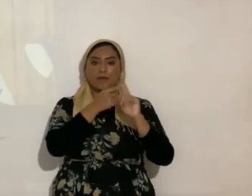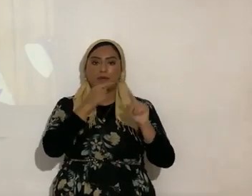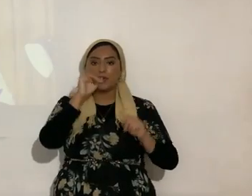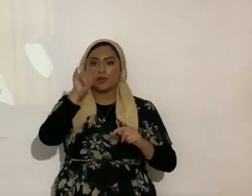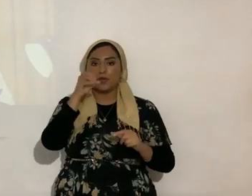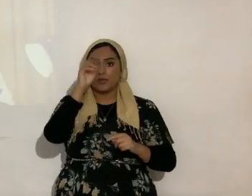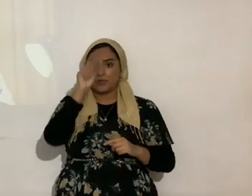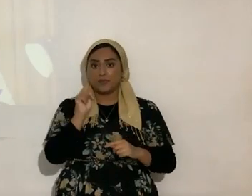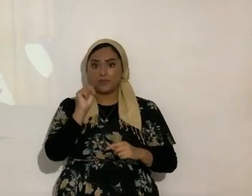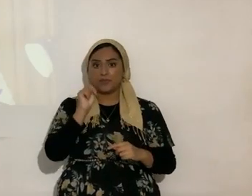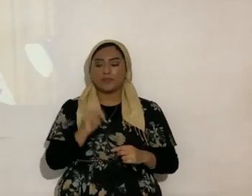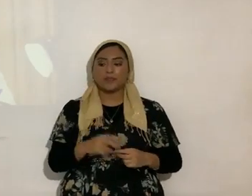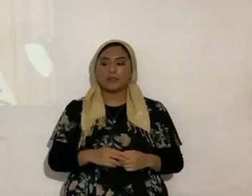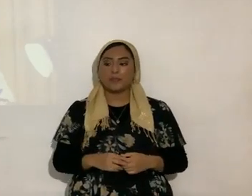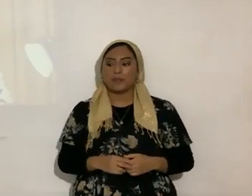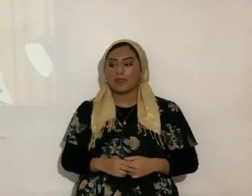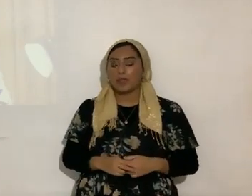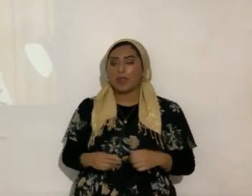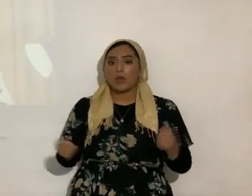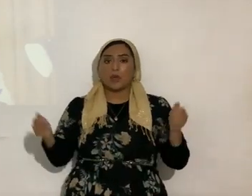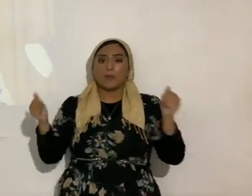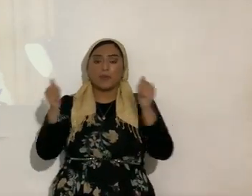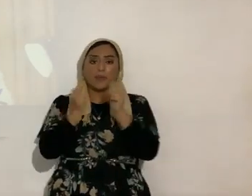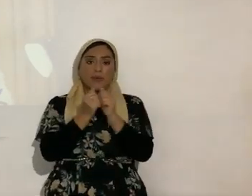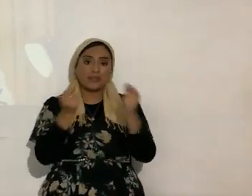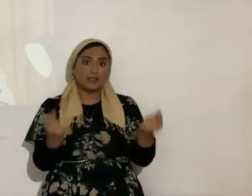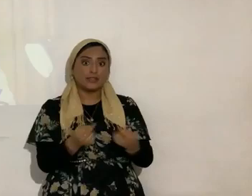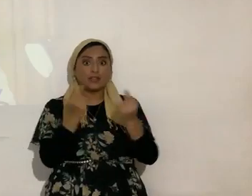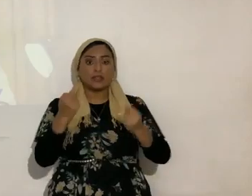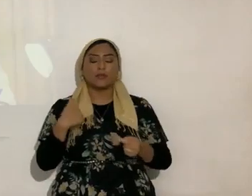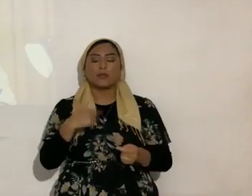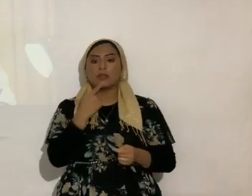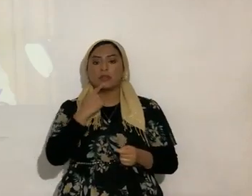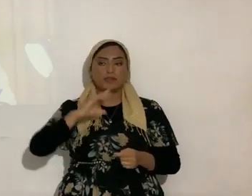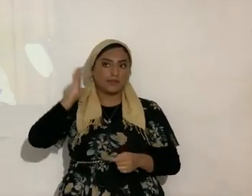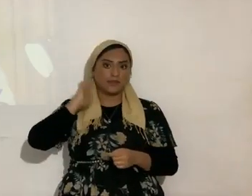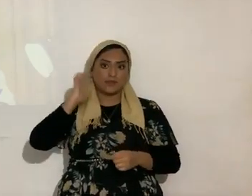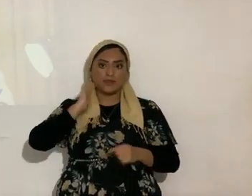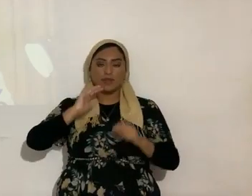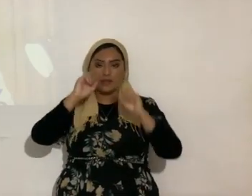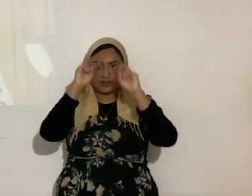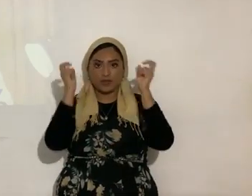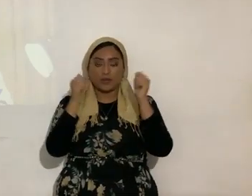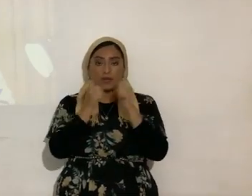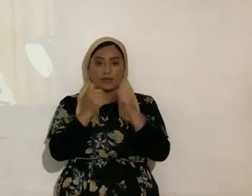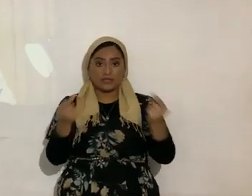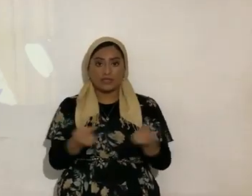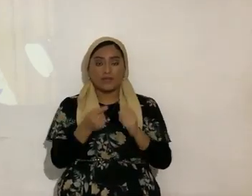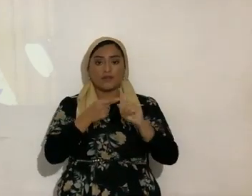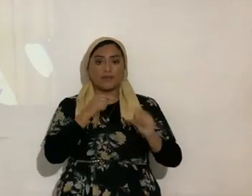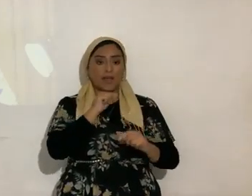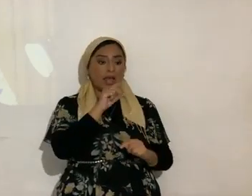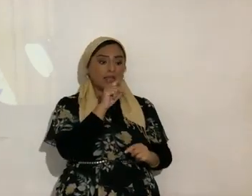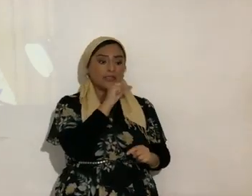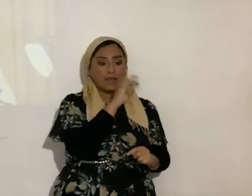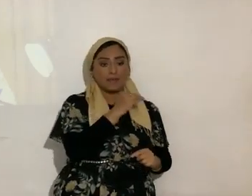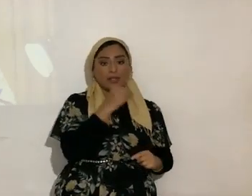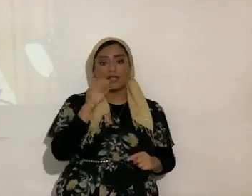¿sí? con el pecado, deseamos en administraciones pasadas, con el pecado de Adán y Eva, el hombre